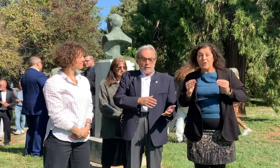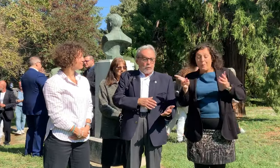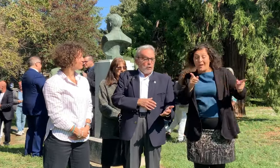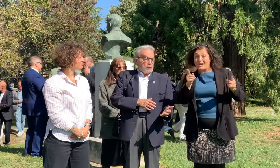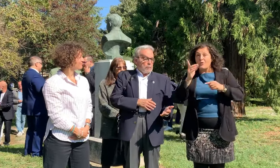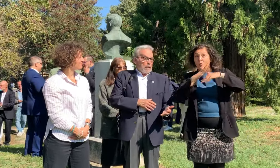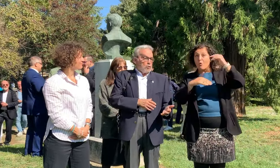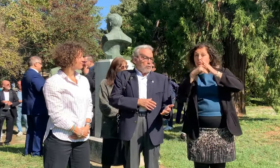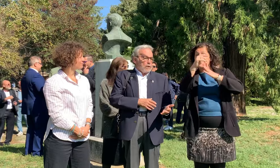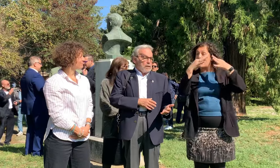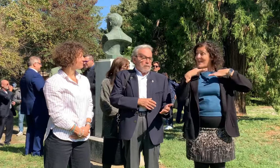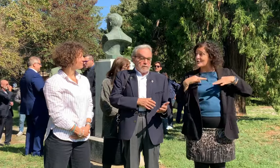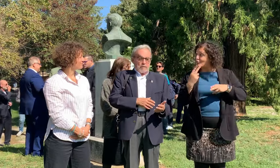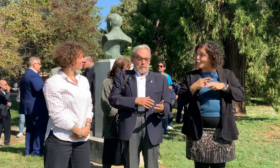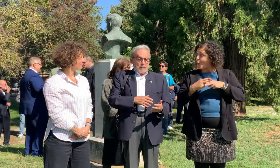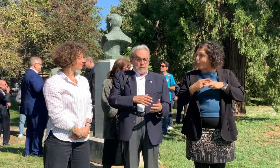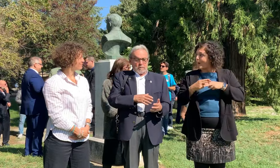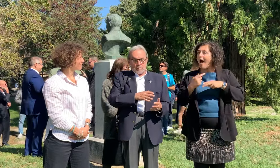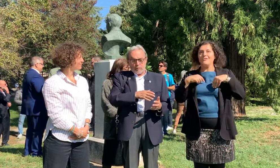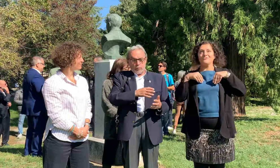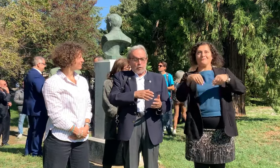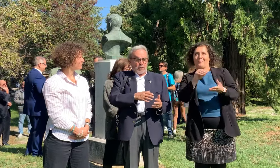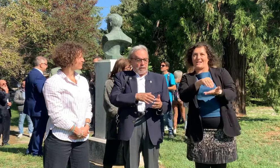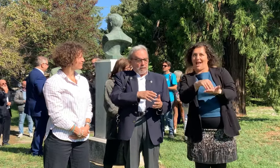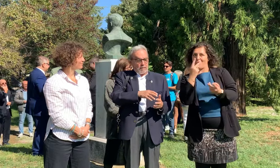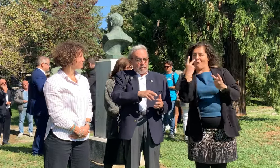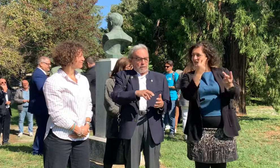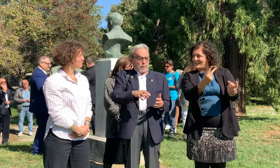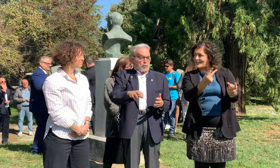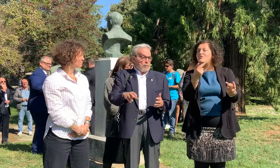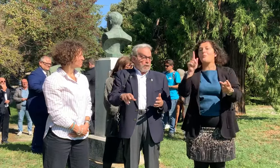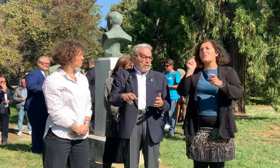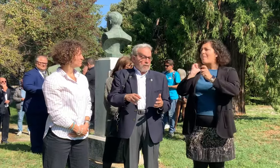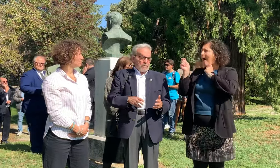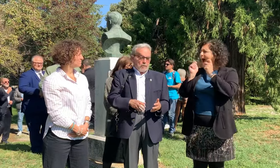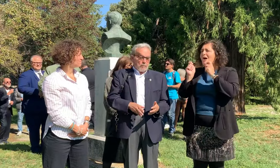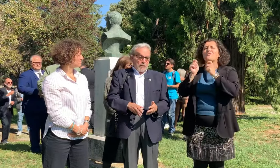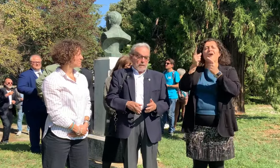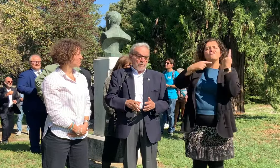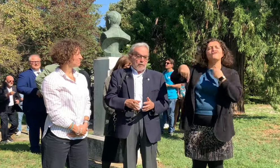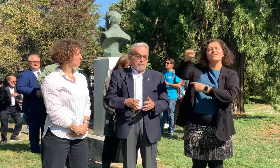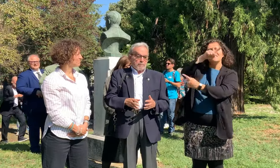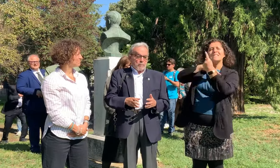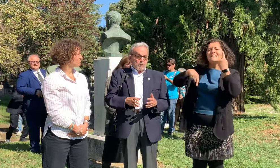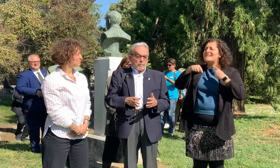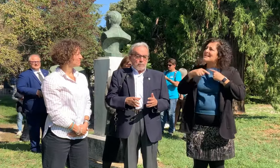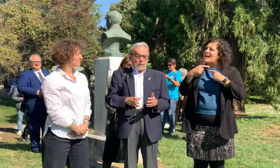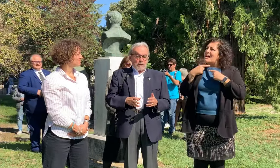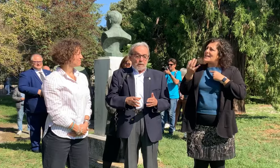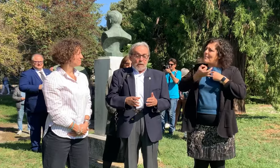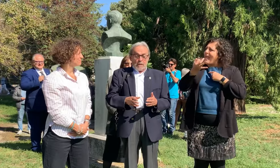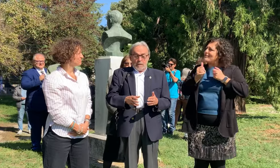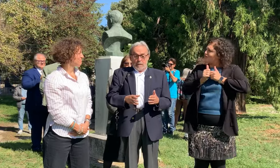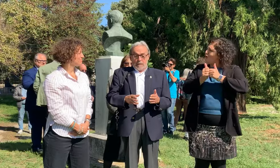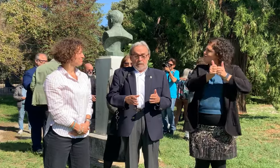alcune di padova, tutte le varie spostamenti al campo a padova. E